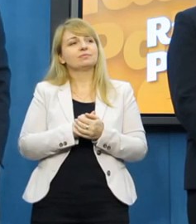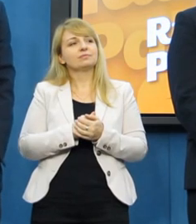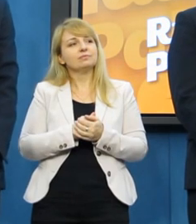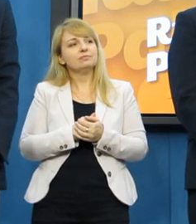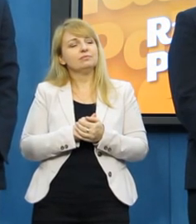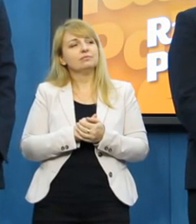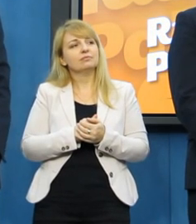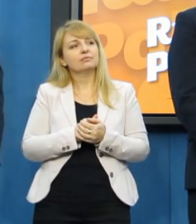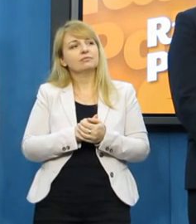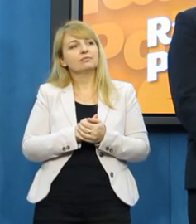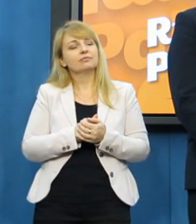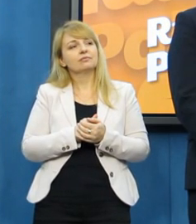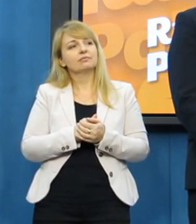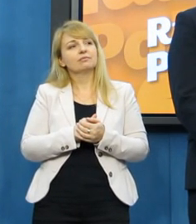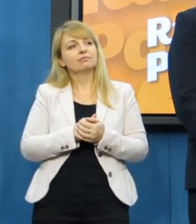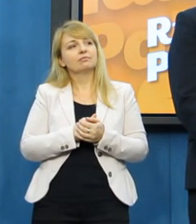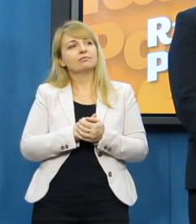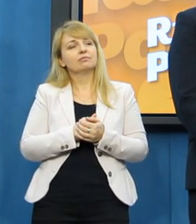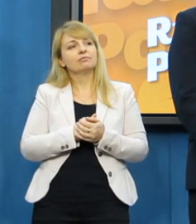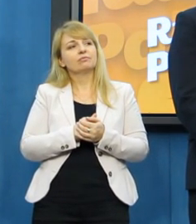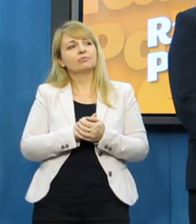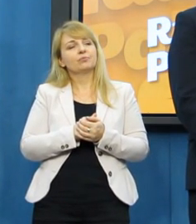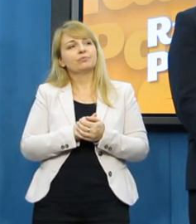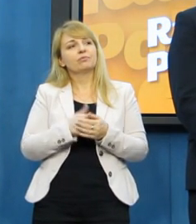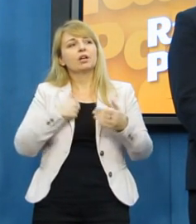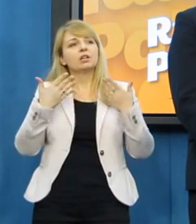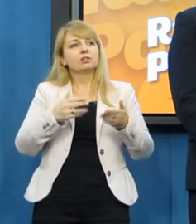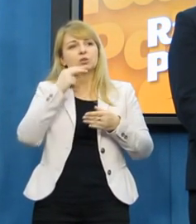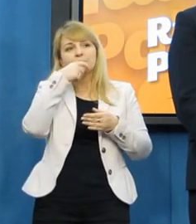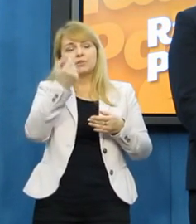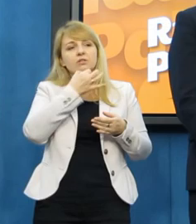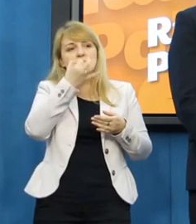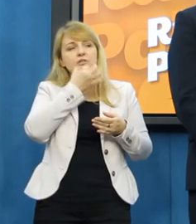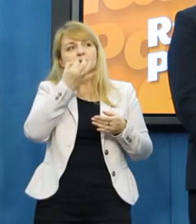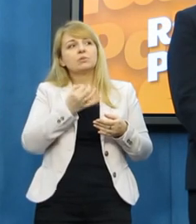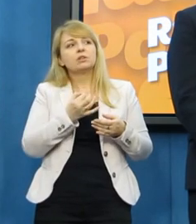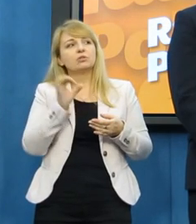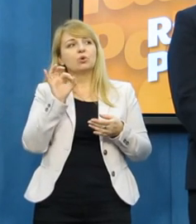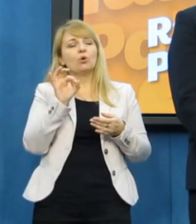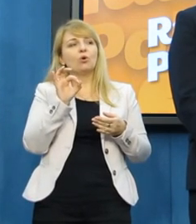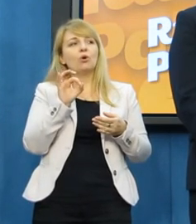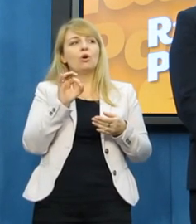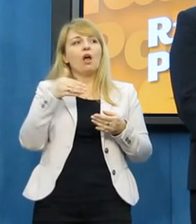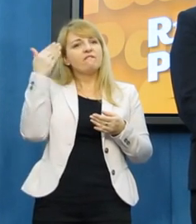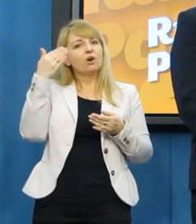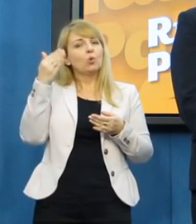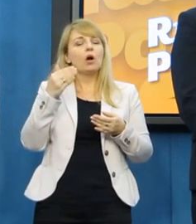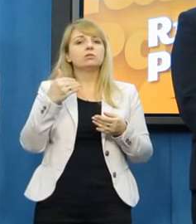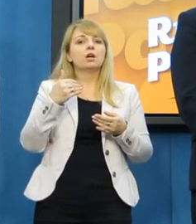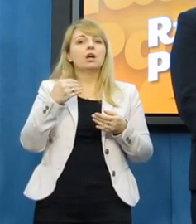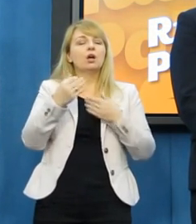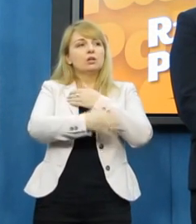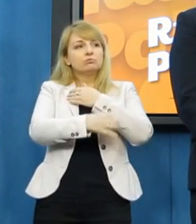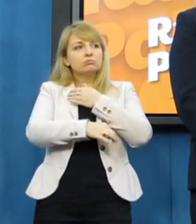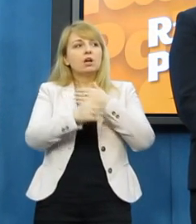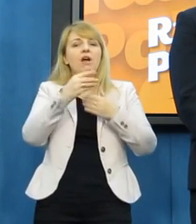bardzo. To jeszcze, pan Maciej, na PITFN24 chciałem zapytać jeszcze o ten incydent na pokładzie Magdalenie Środy.